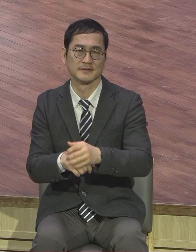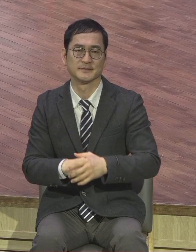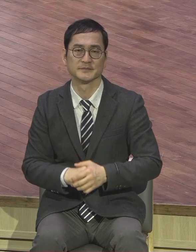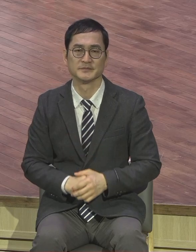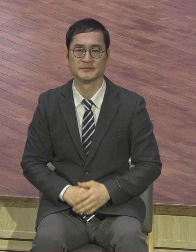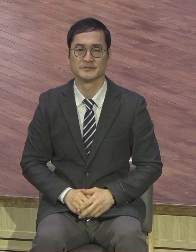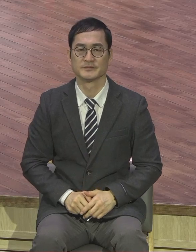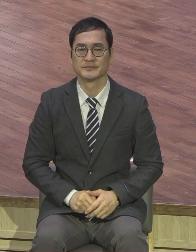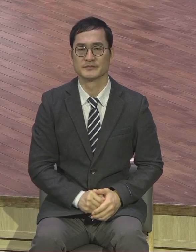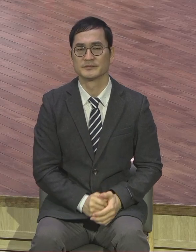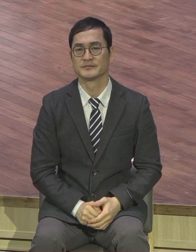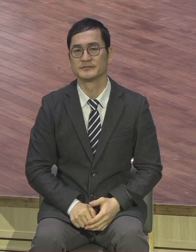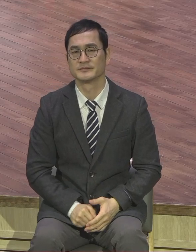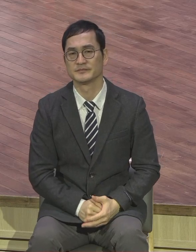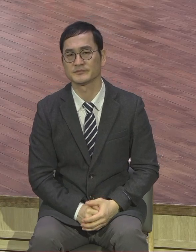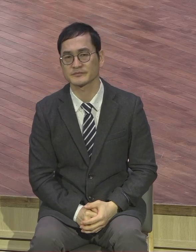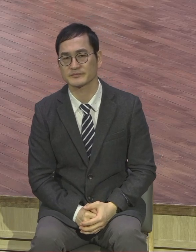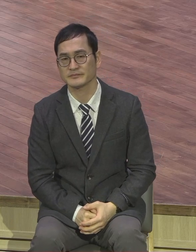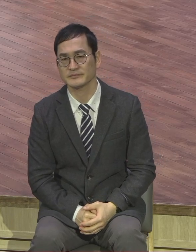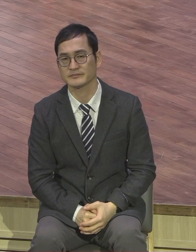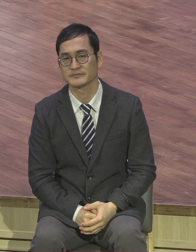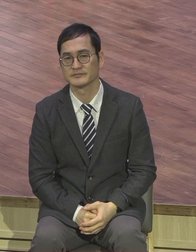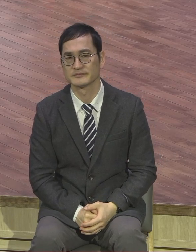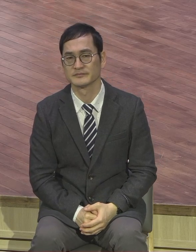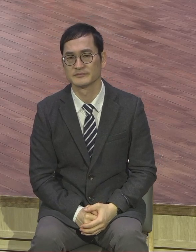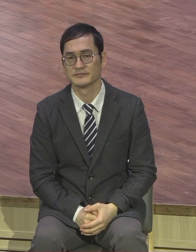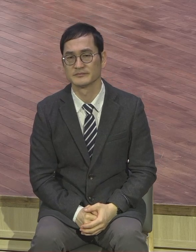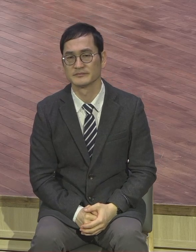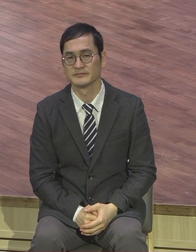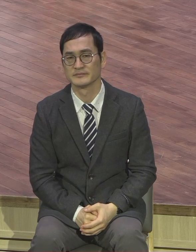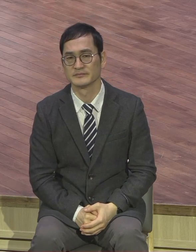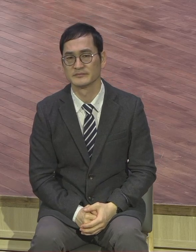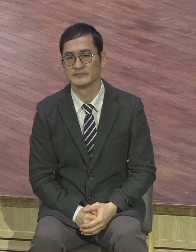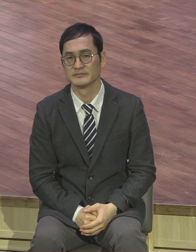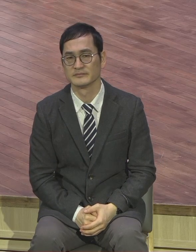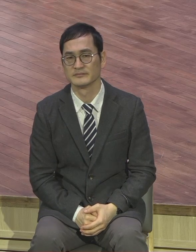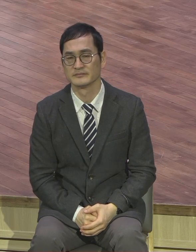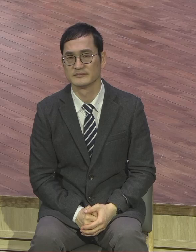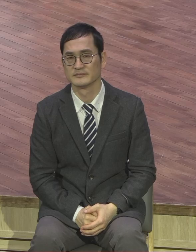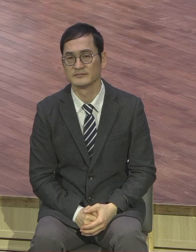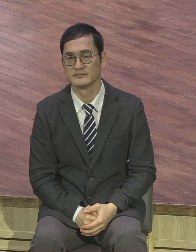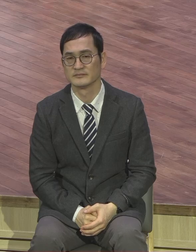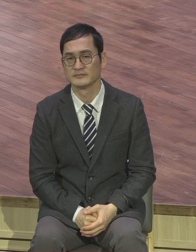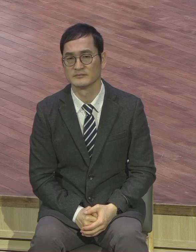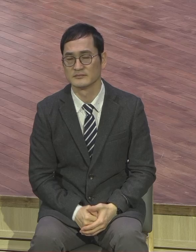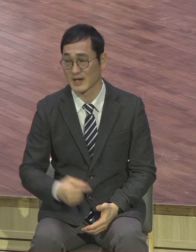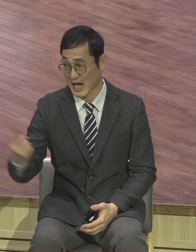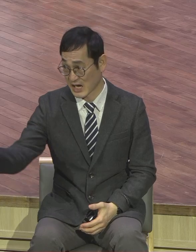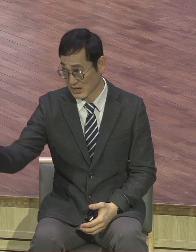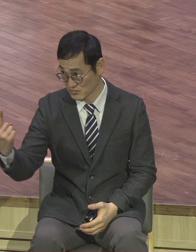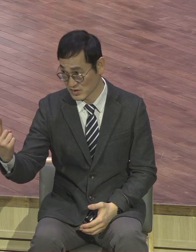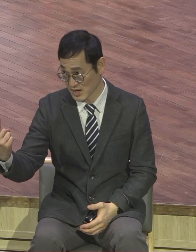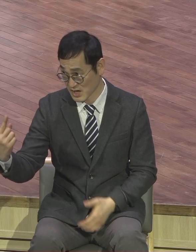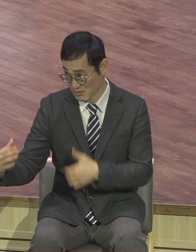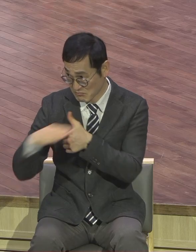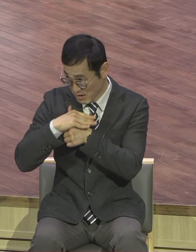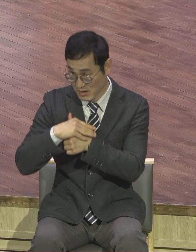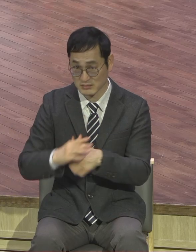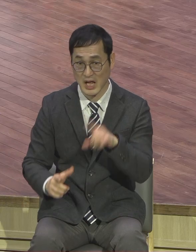다시 말하면 맞대응 전략이지요. 네가 나를 욕했어? 내 비방에 좋아. 너 두고 봐. 너는 죽었어. 네